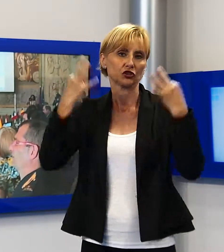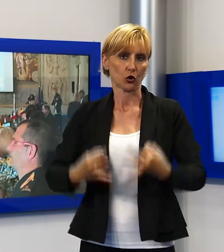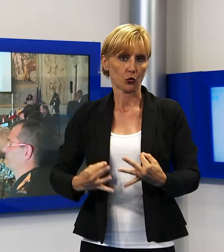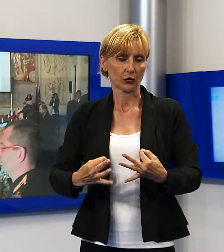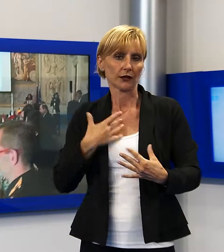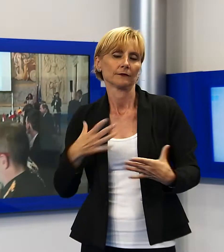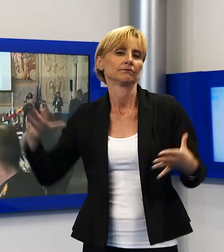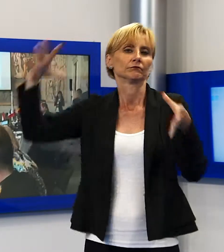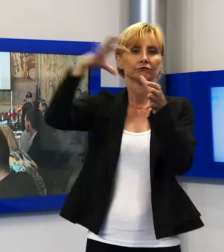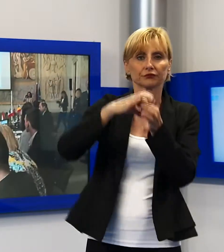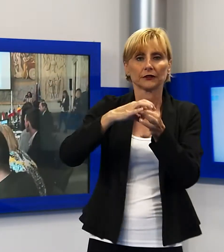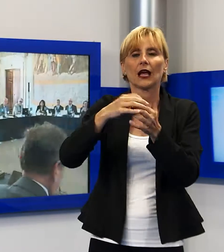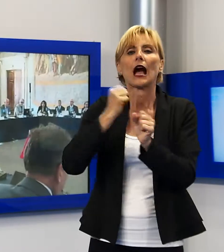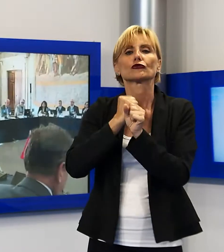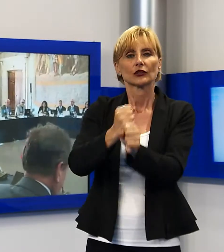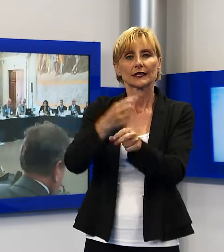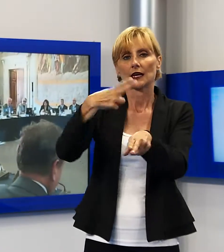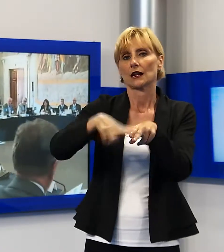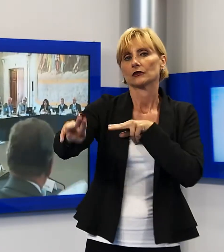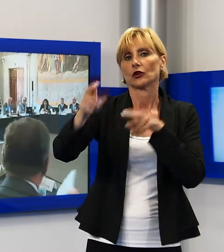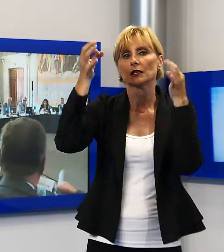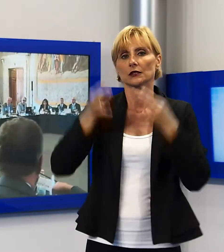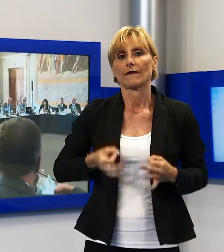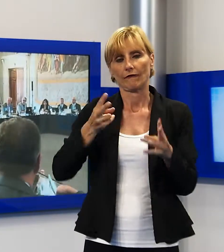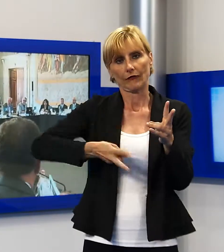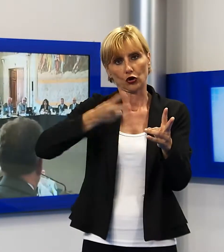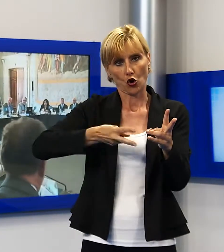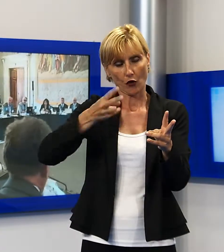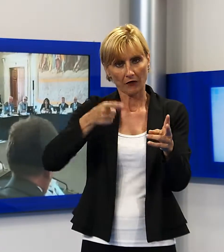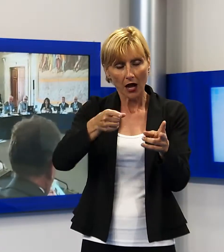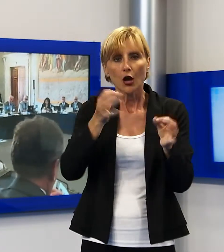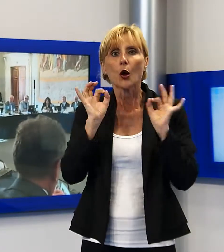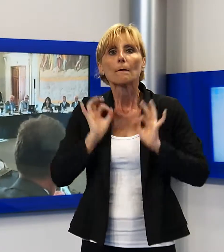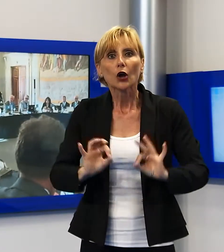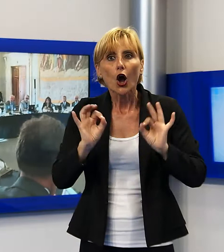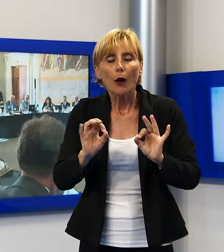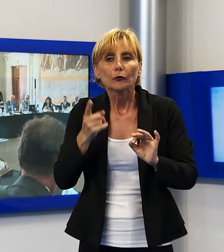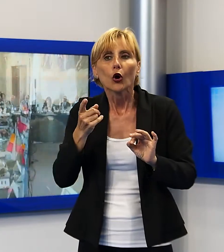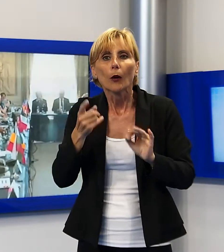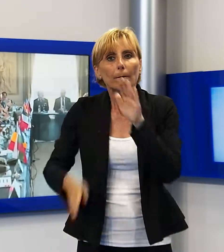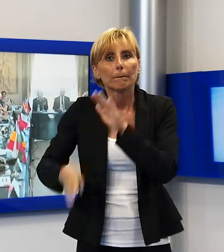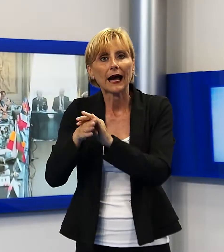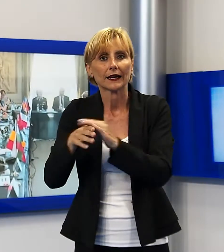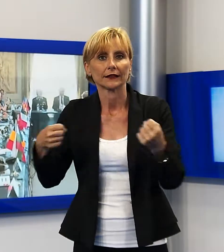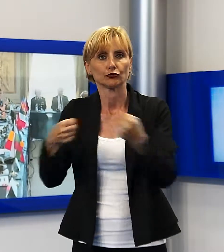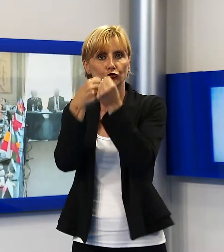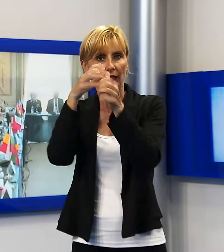Nazionale della Sicurezza Ferroviaria che ha avuto un impulso notevole proprio dopo l'incidente di Viareggio e la Polizia